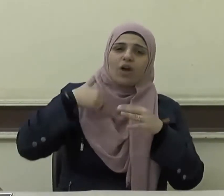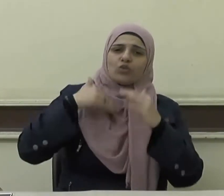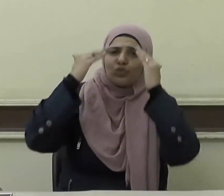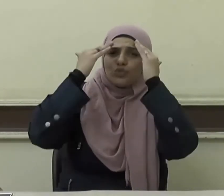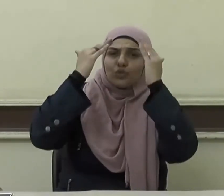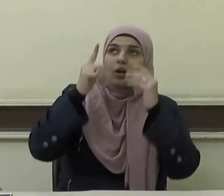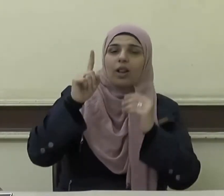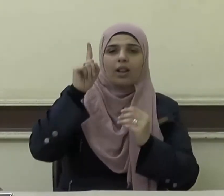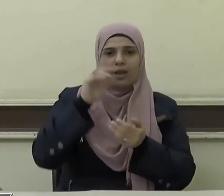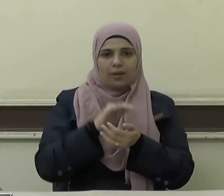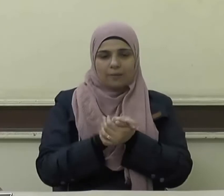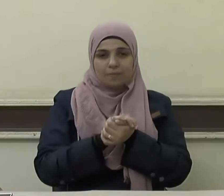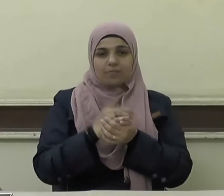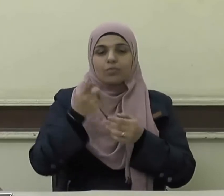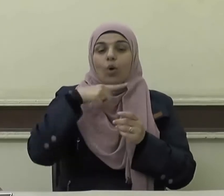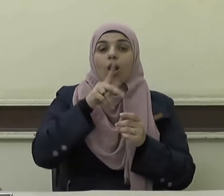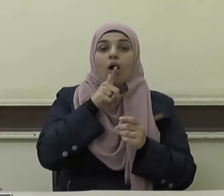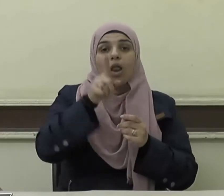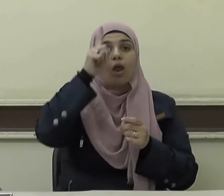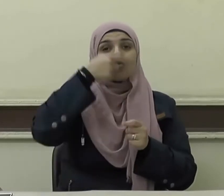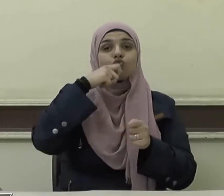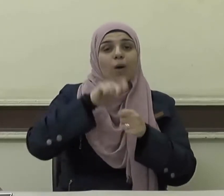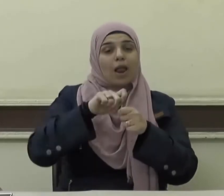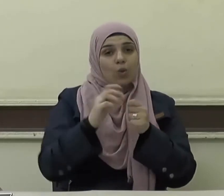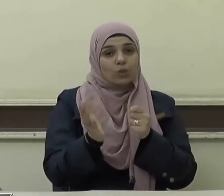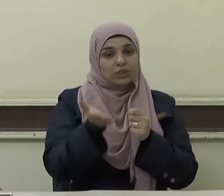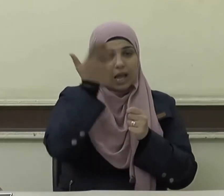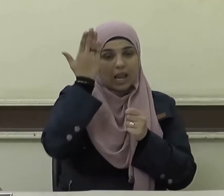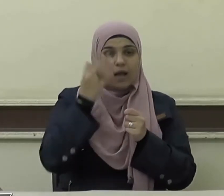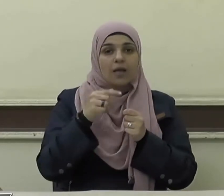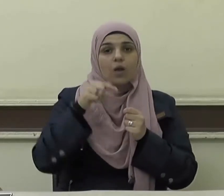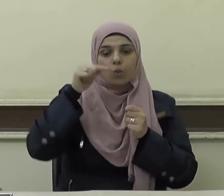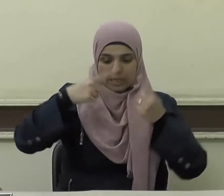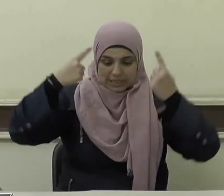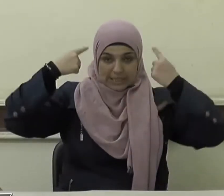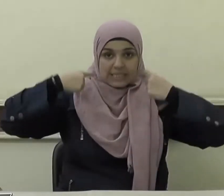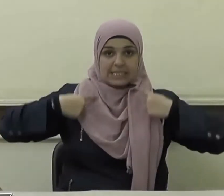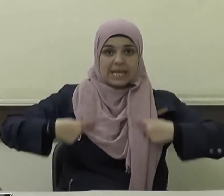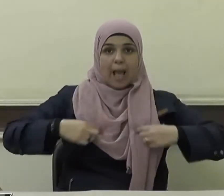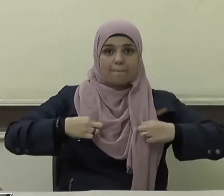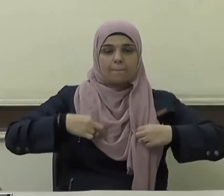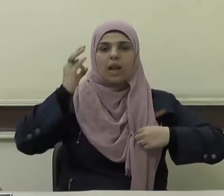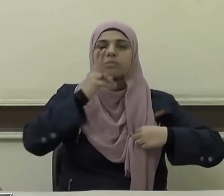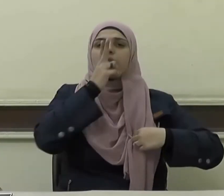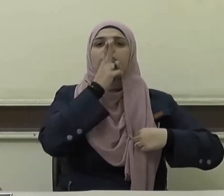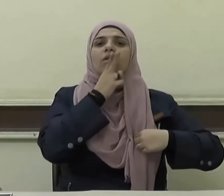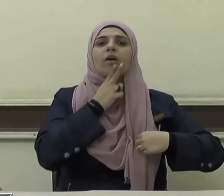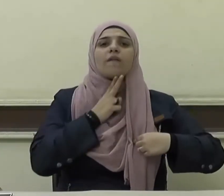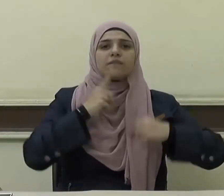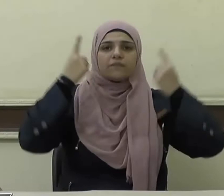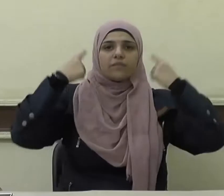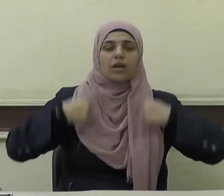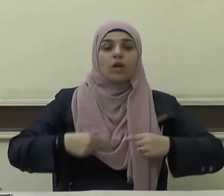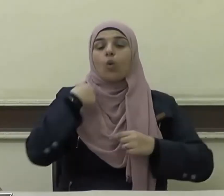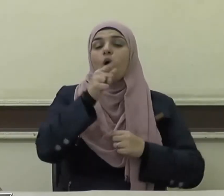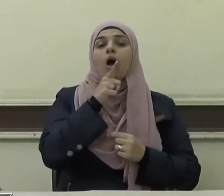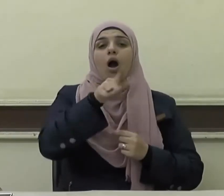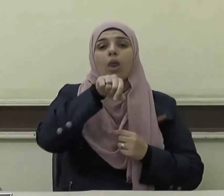تشكرون وقال سبحانه وفيابك فطهر وقال